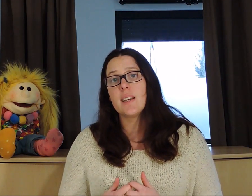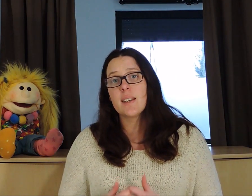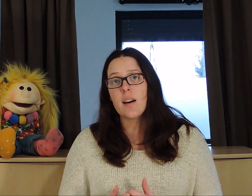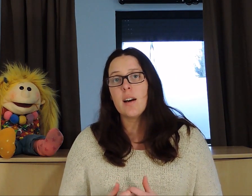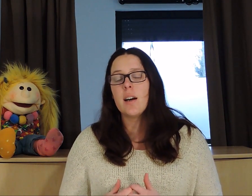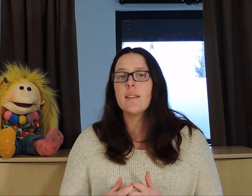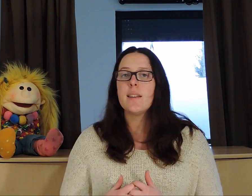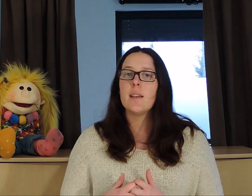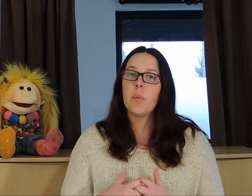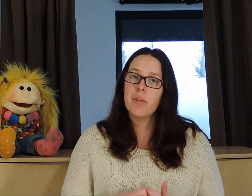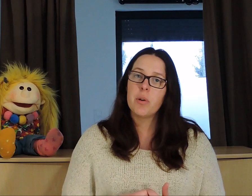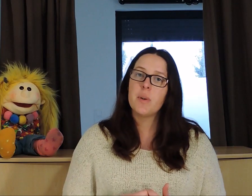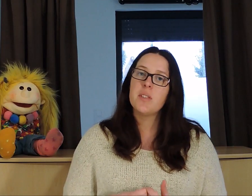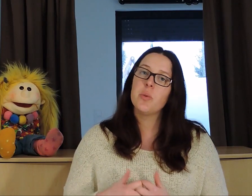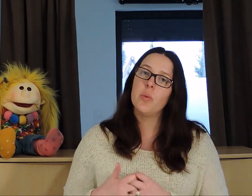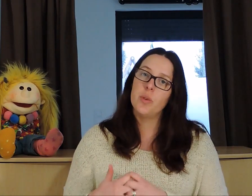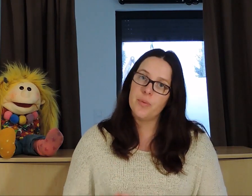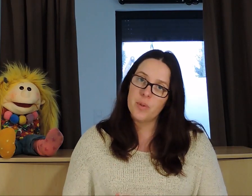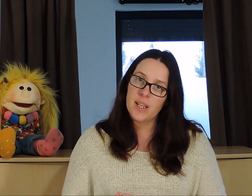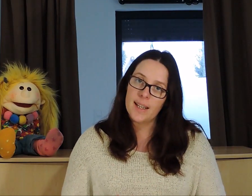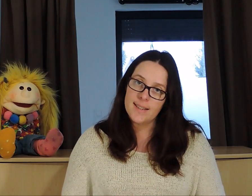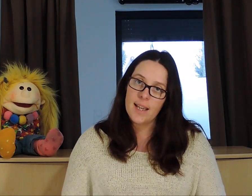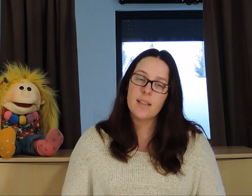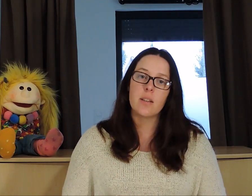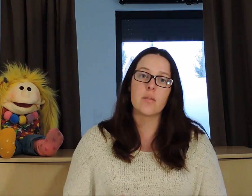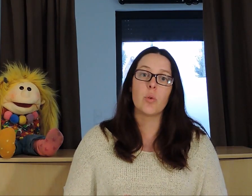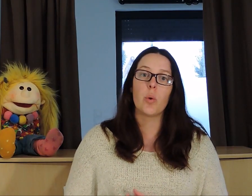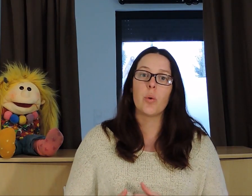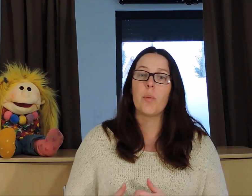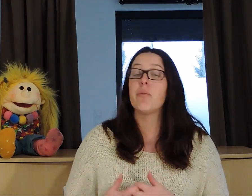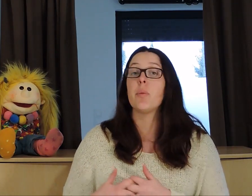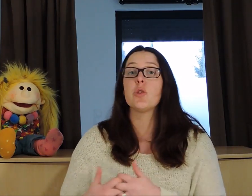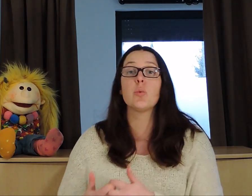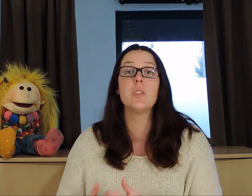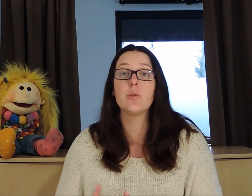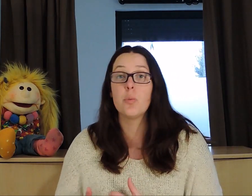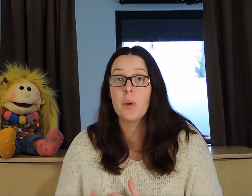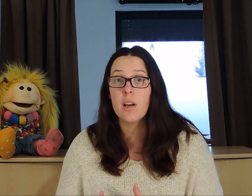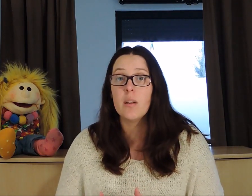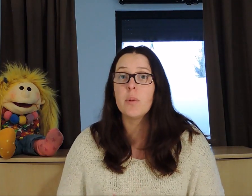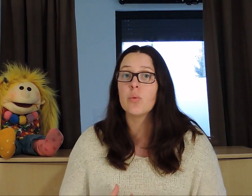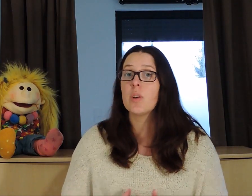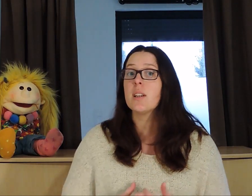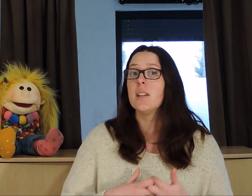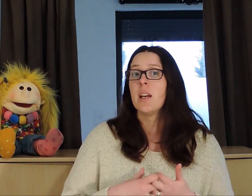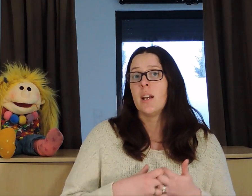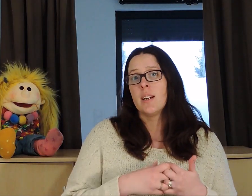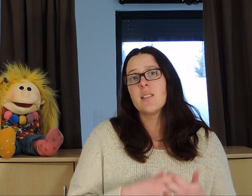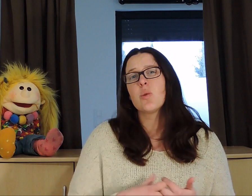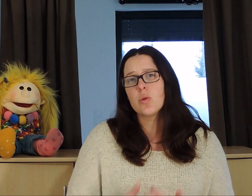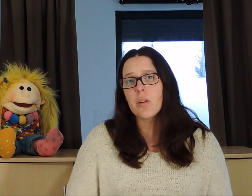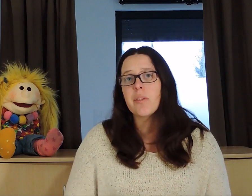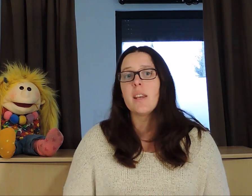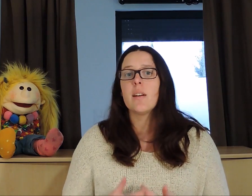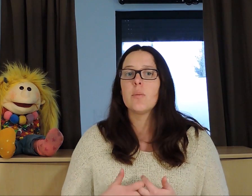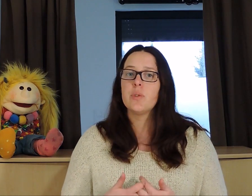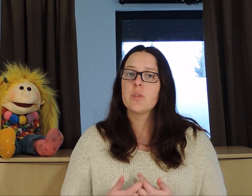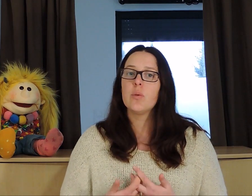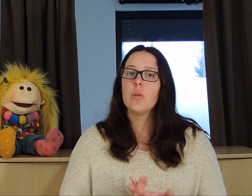cas des malformations au niveau cardiaque. Malformations qui s'opèrent, mais en tout cas qui se survivent. Puisqu